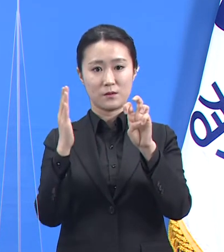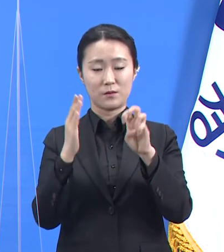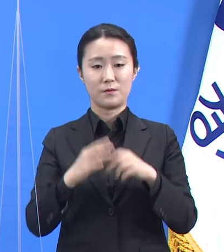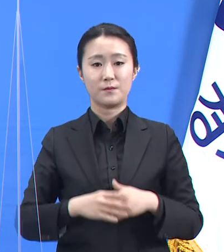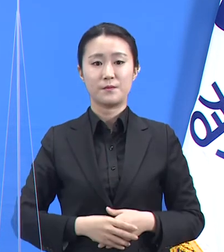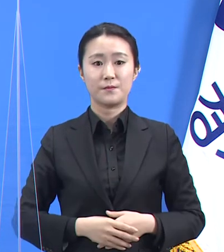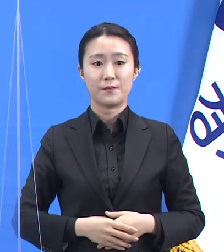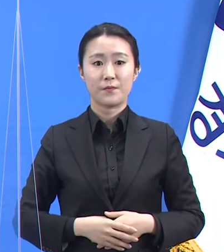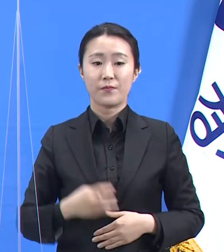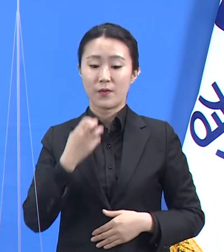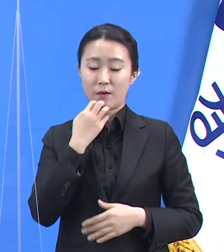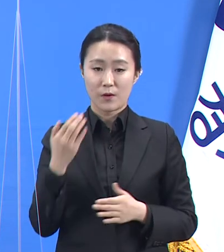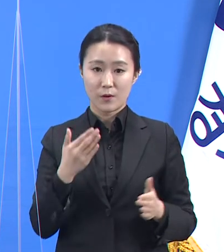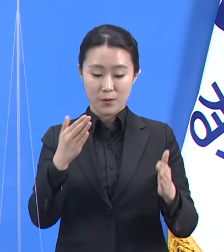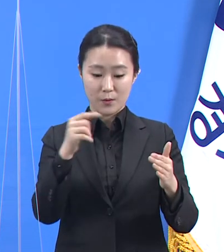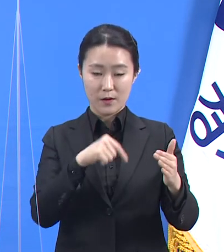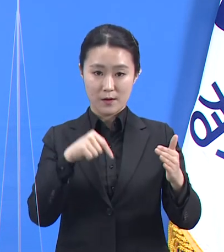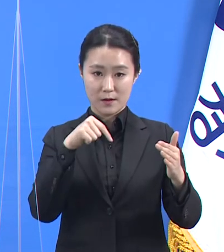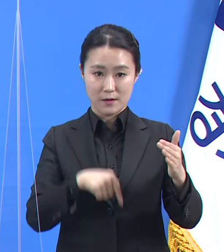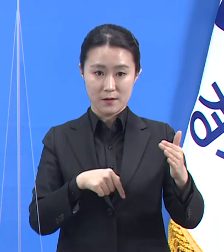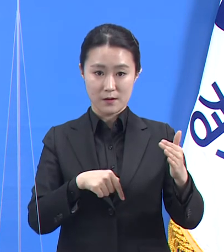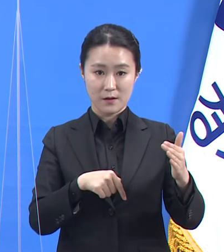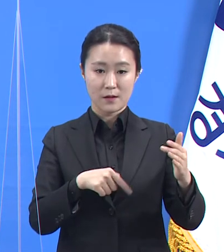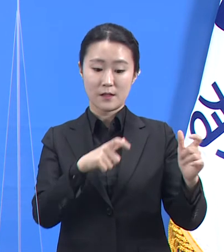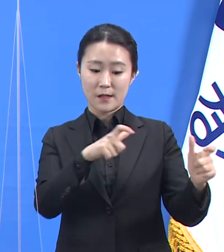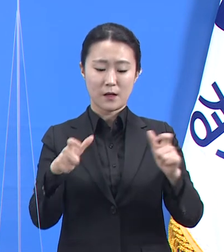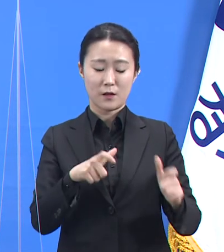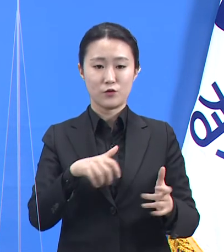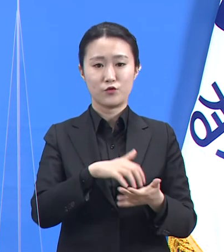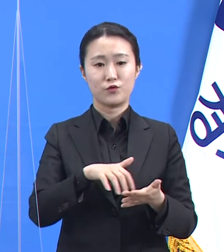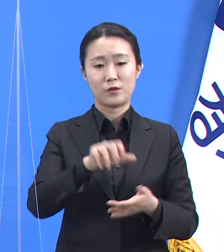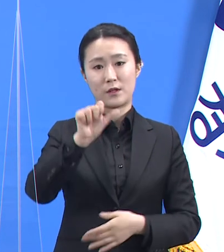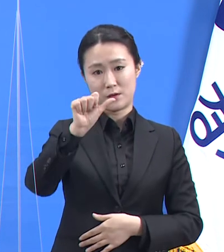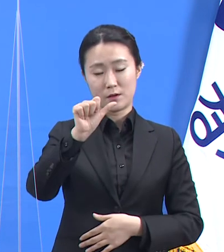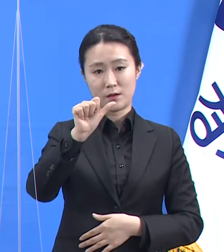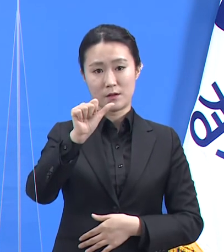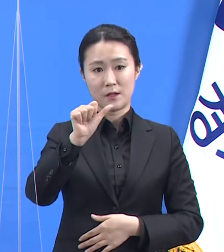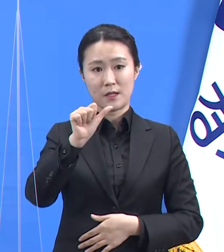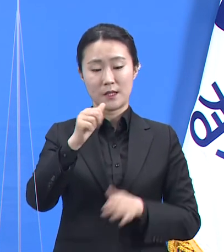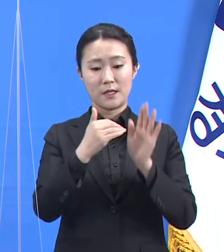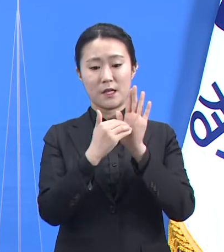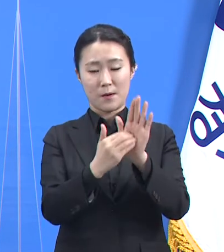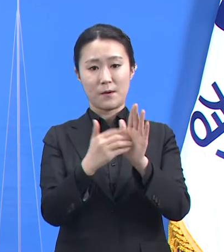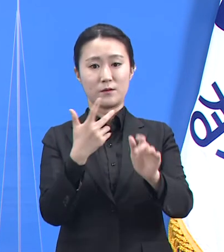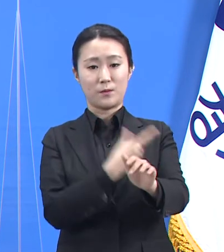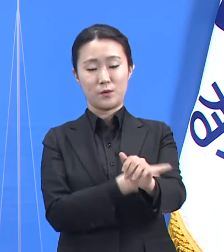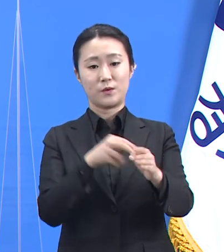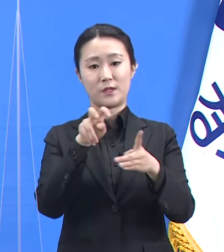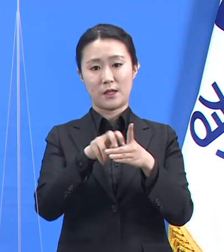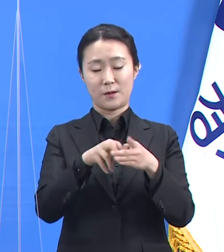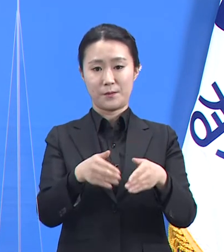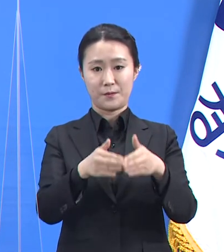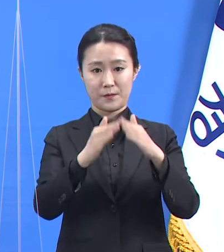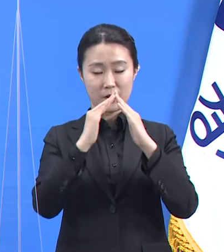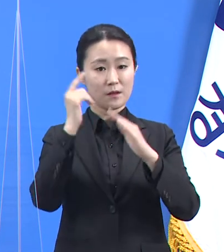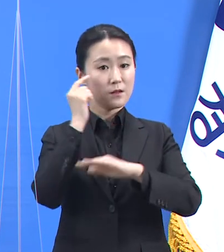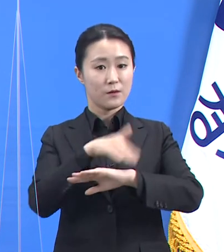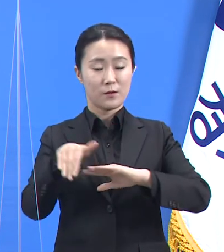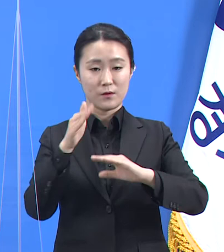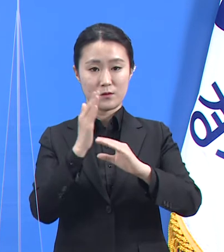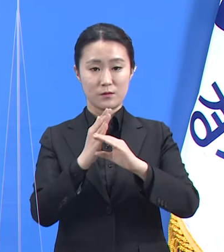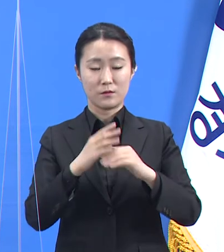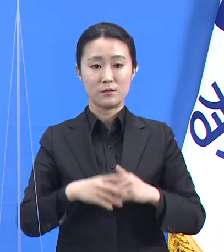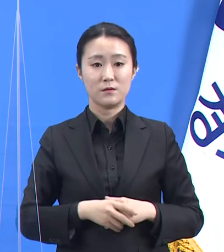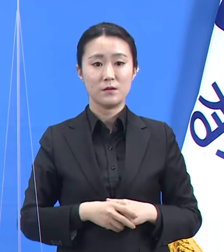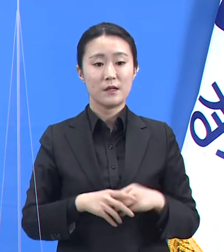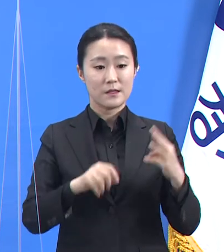도내에서는 5개의 지역 예방접종센터가 우선 개소합니다. 4월 1일부터는 3월 22일까지